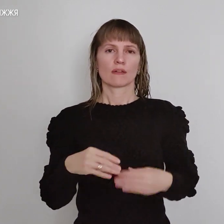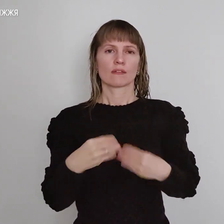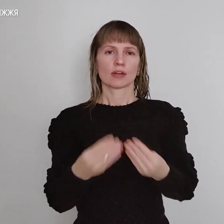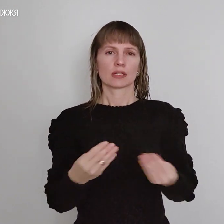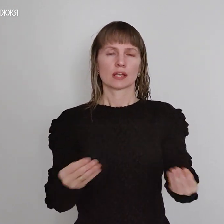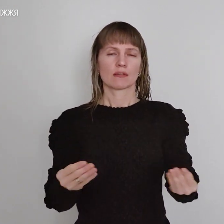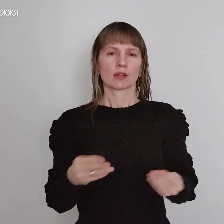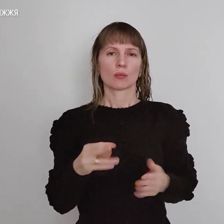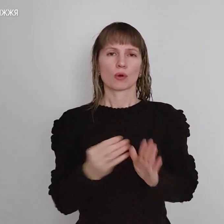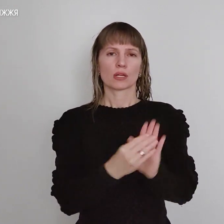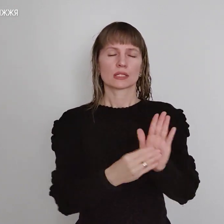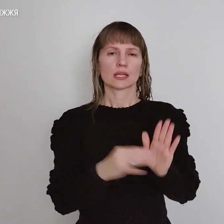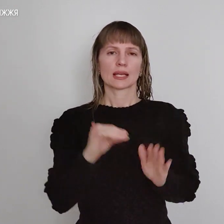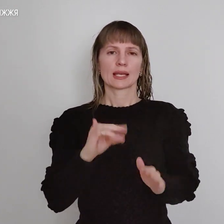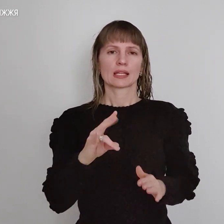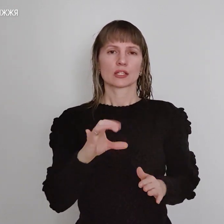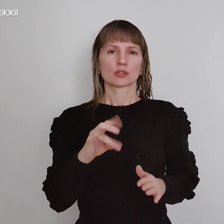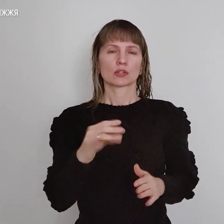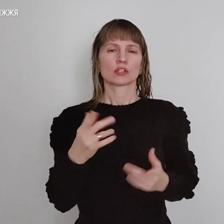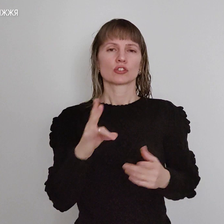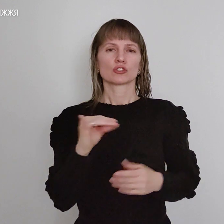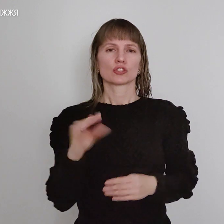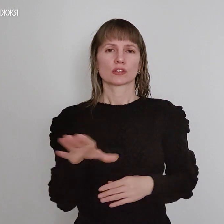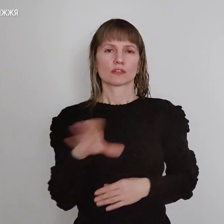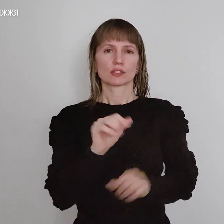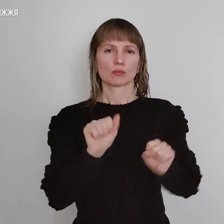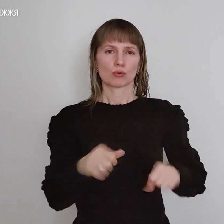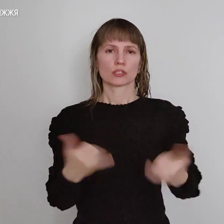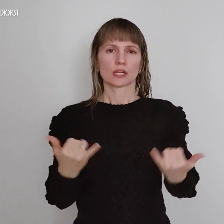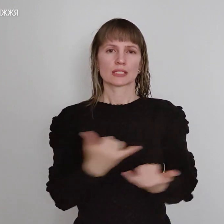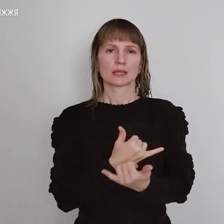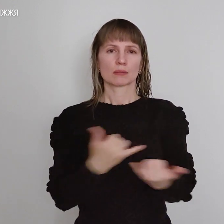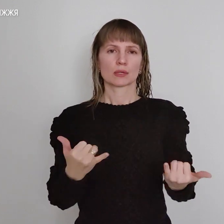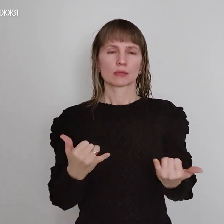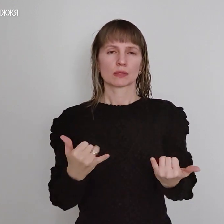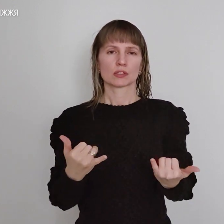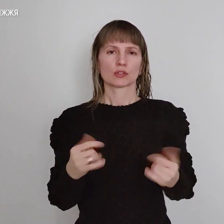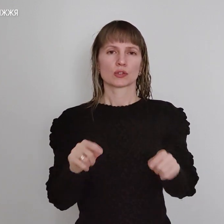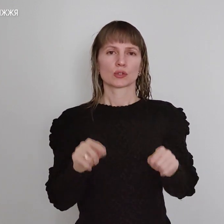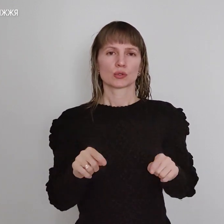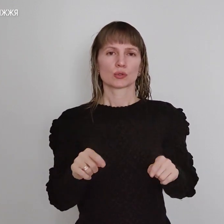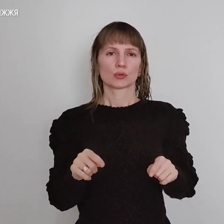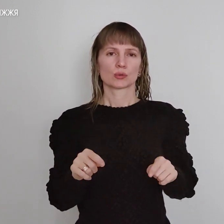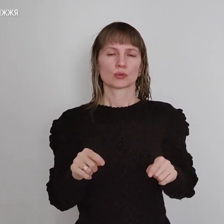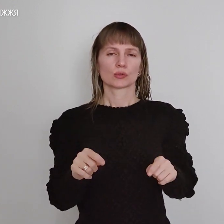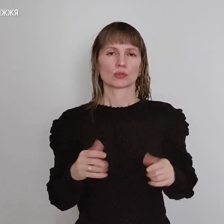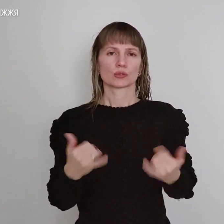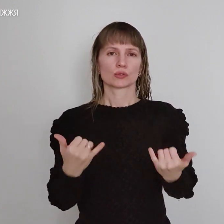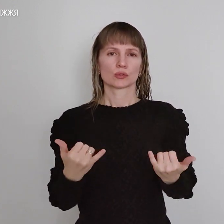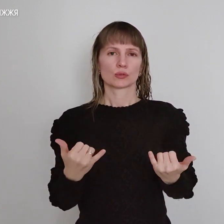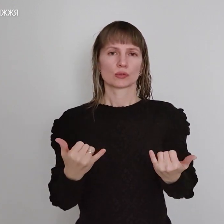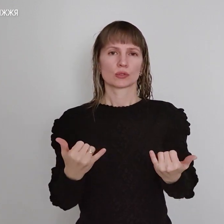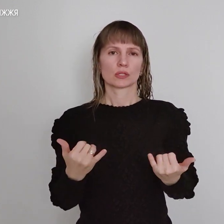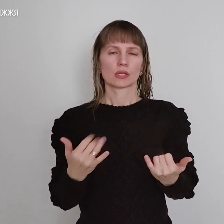по рецептам інсуліну, всі можуть наразі забезпечувати і додаємо тут сьогодні нашим